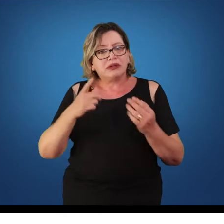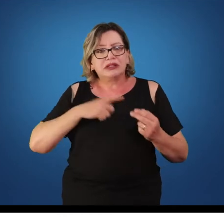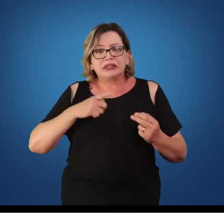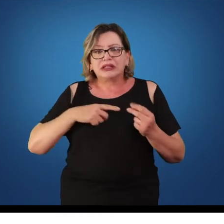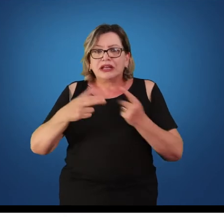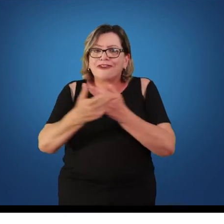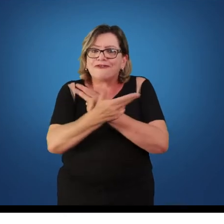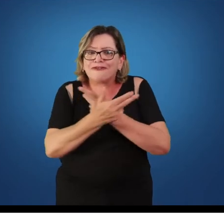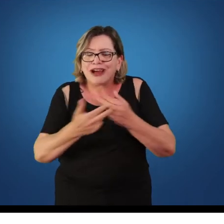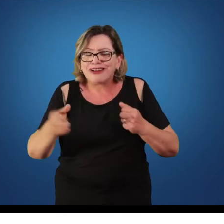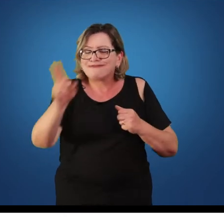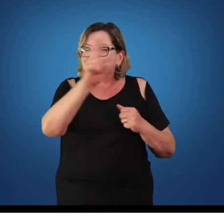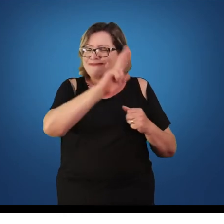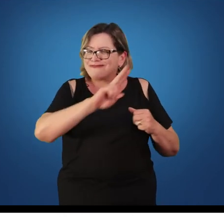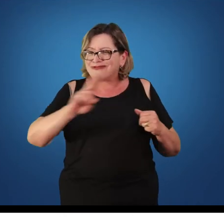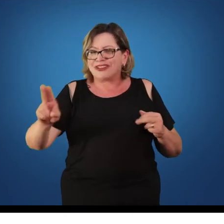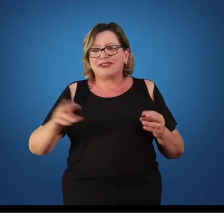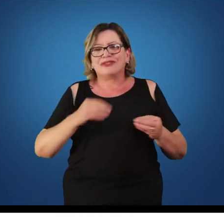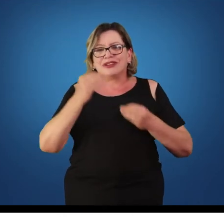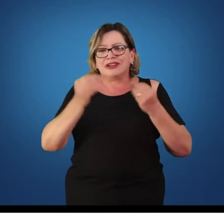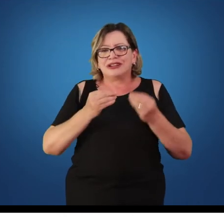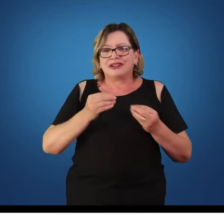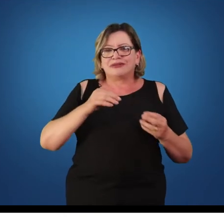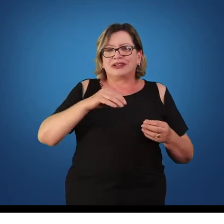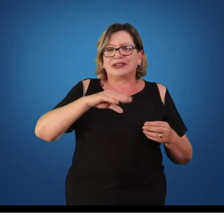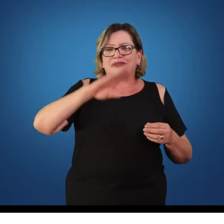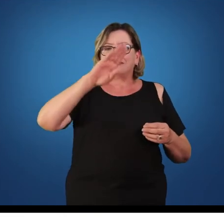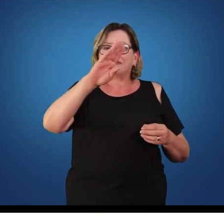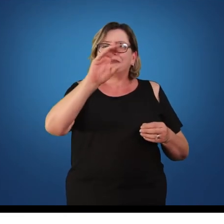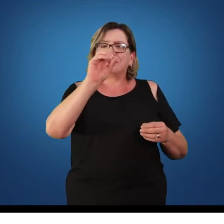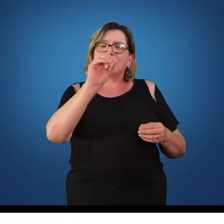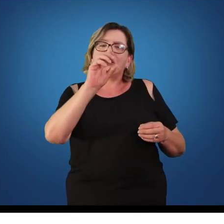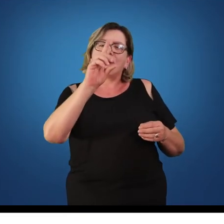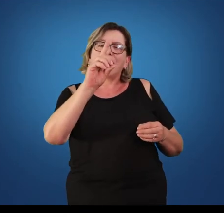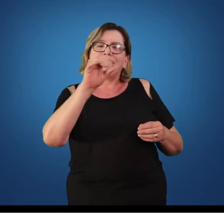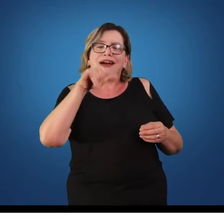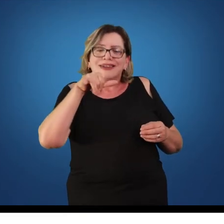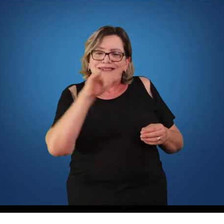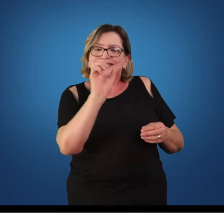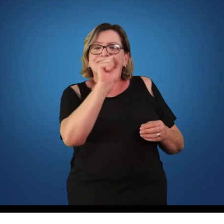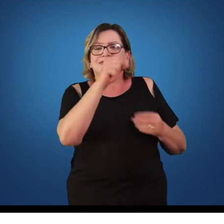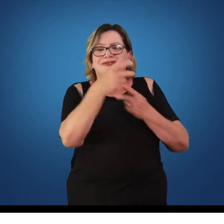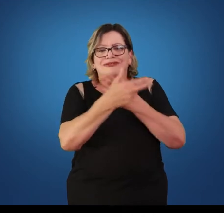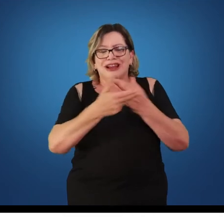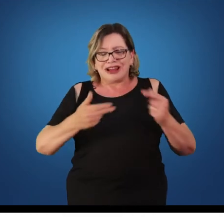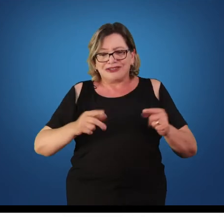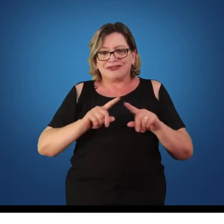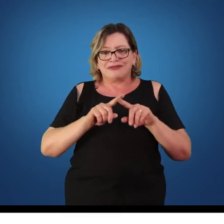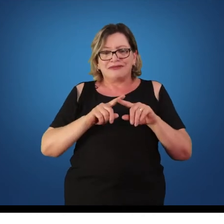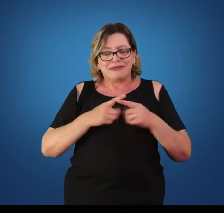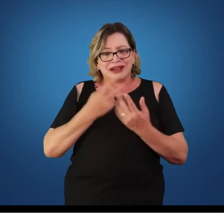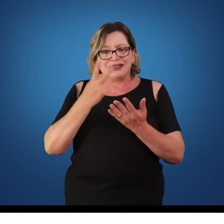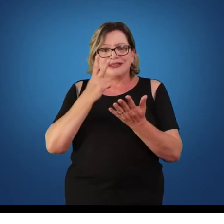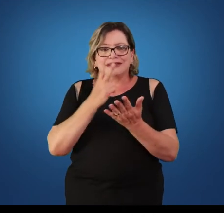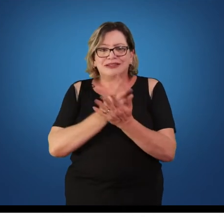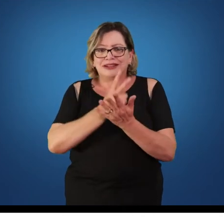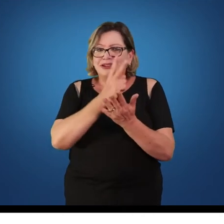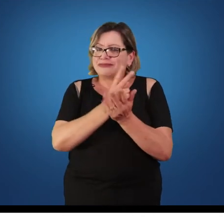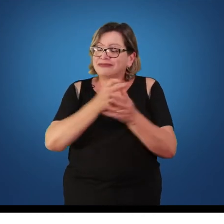com vários nomes. Os bóres, são vários nomes diferentes. Mas, na verdade, nada mais são do que ginásticas